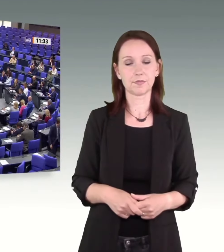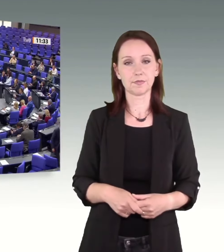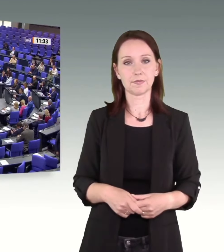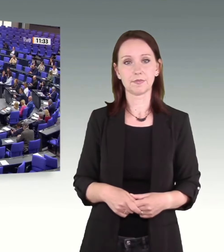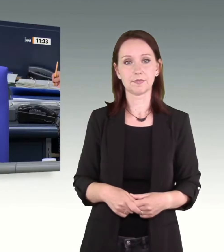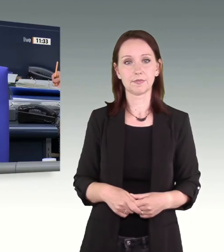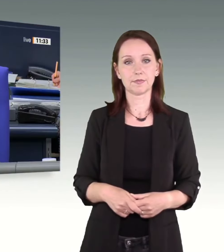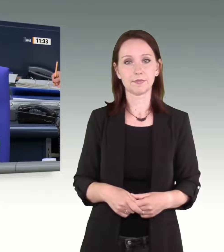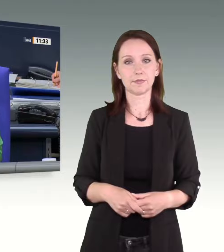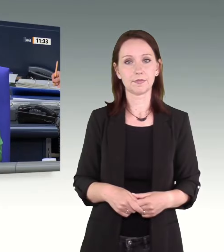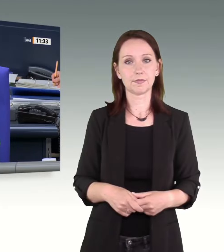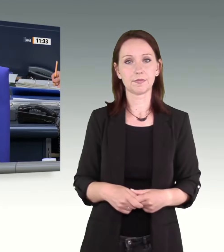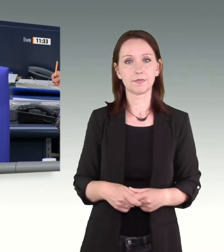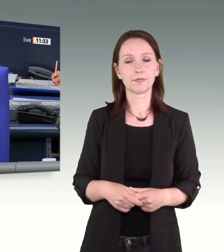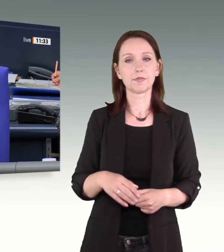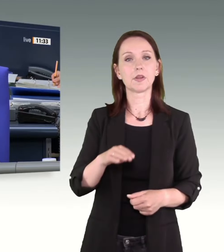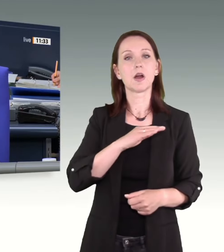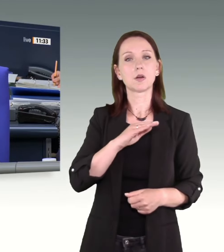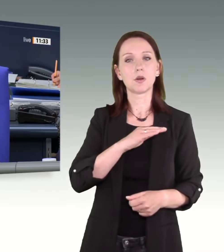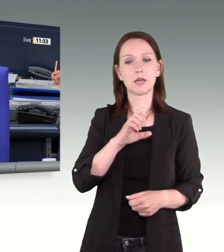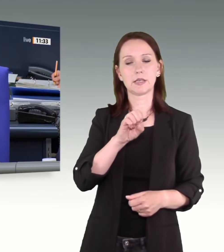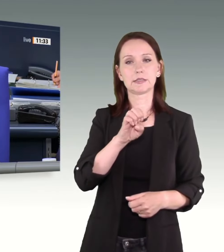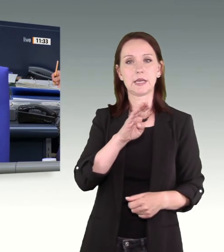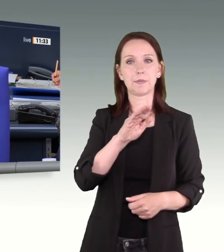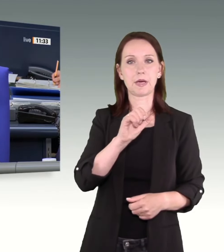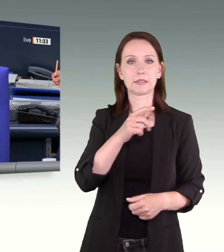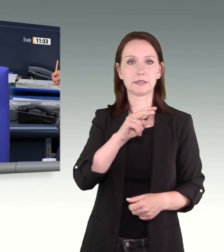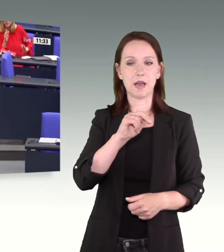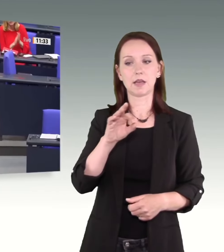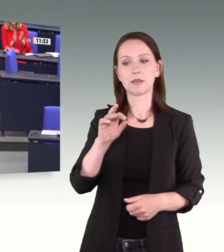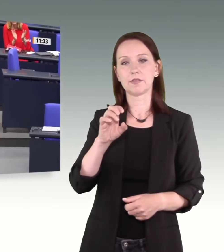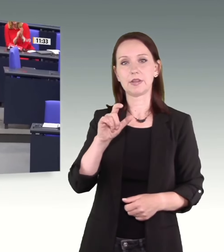Das Wort hat der Kollege Sebastian Fiedler für die SPD-Fraktion.